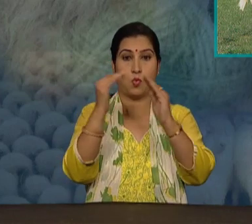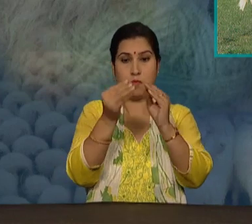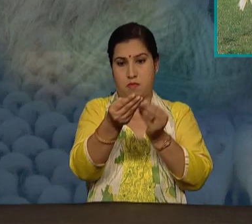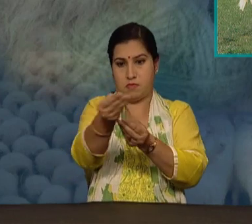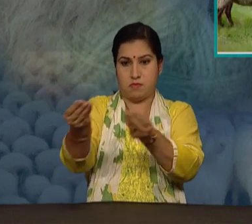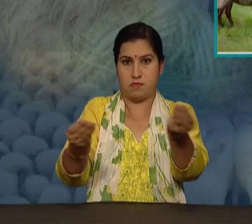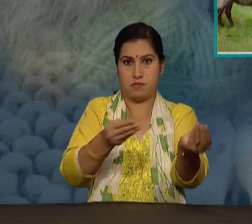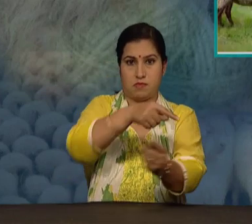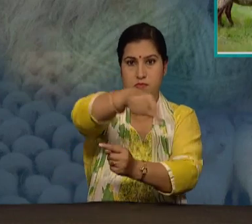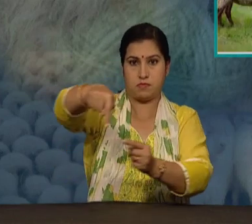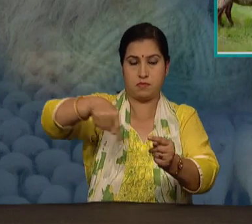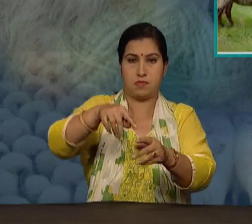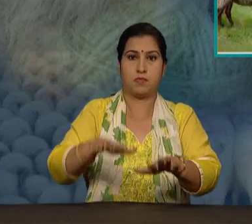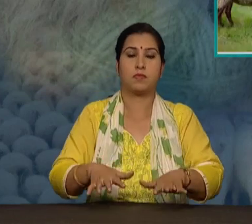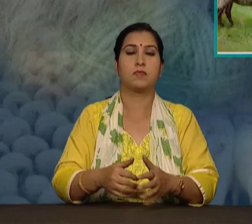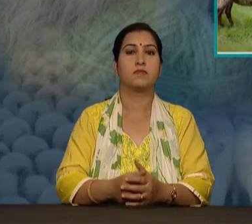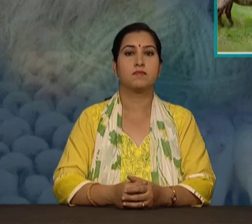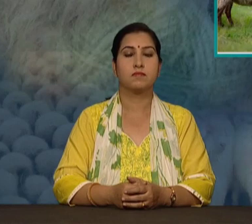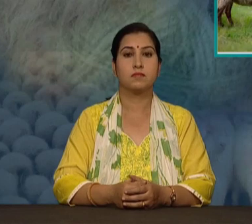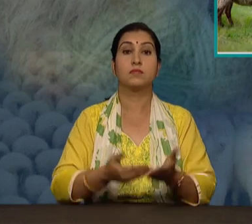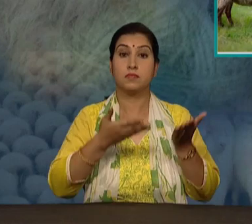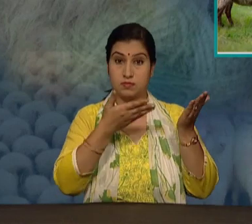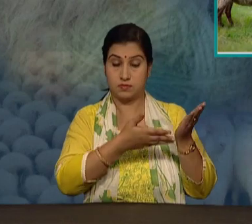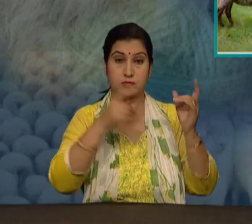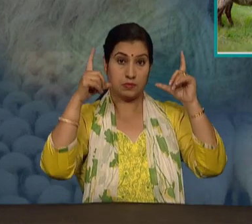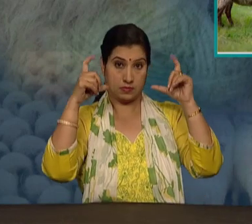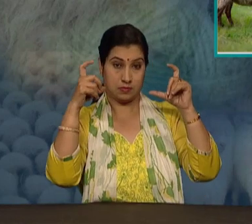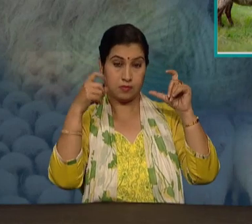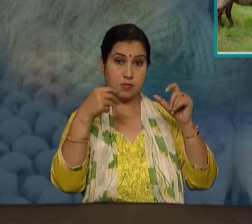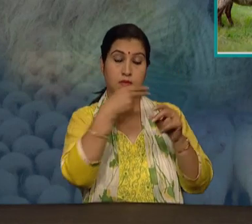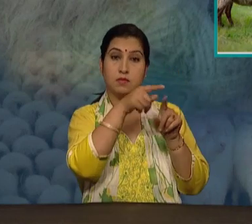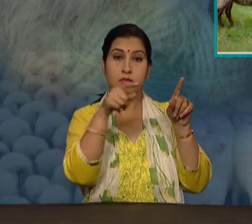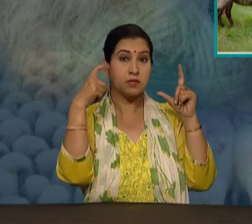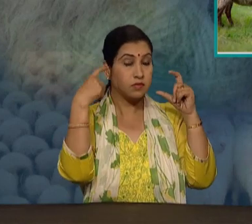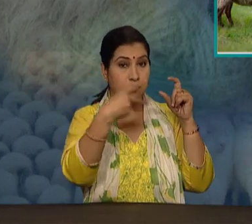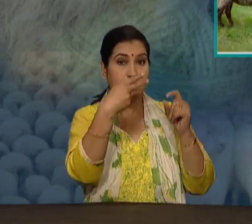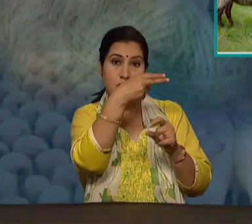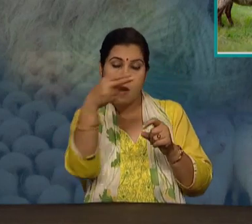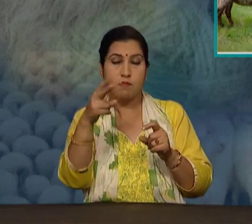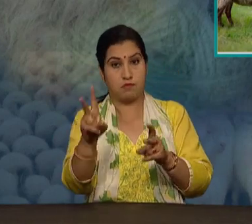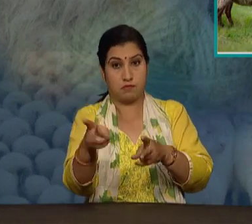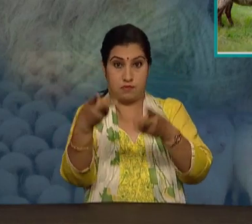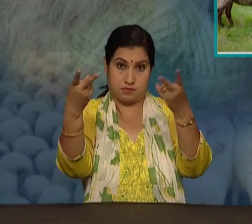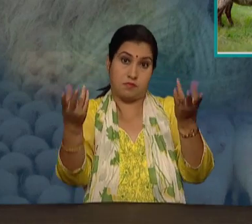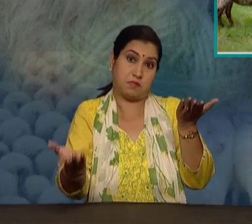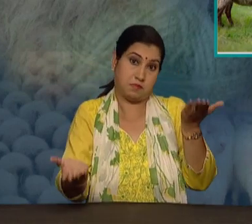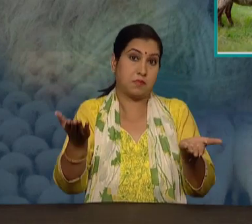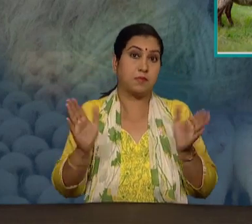इन जानवरों के नाम कुछ भिन हों